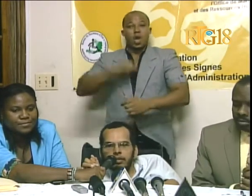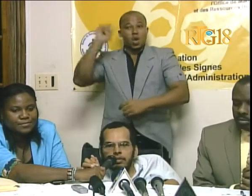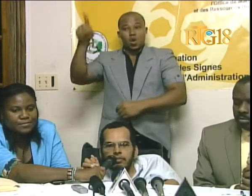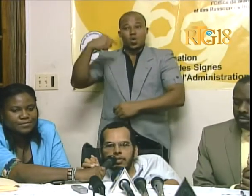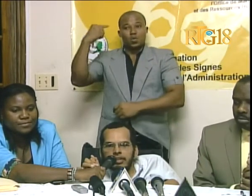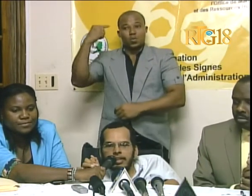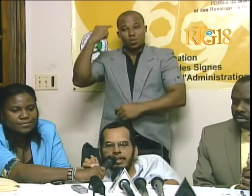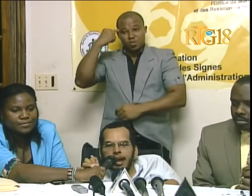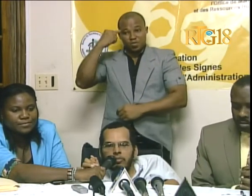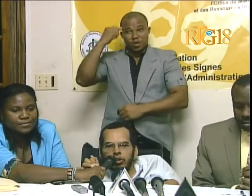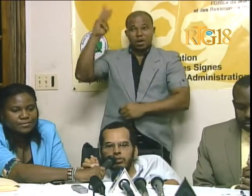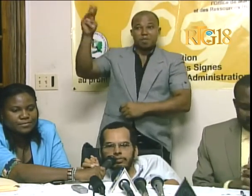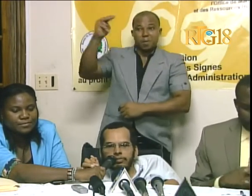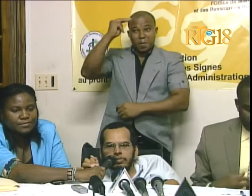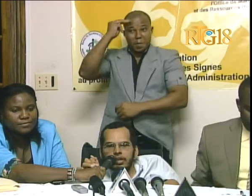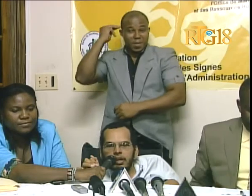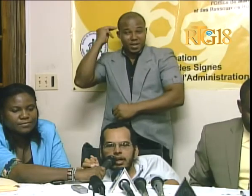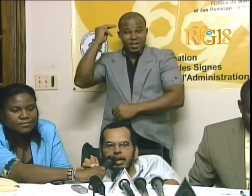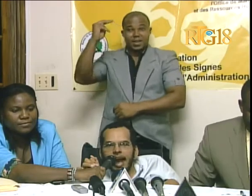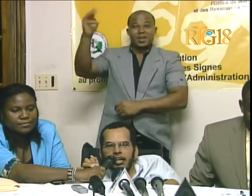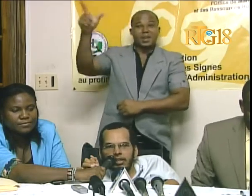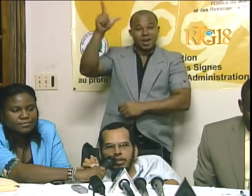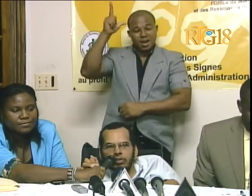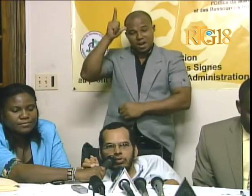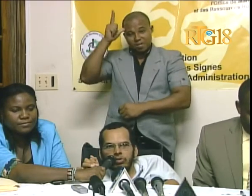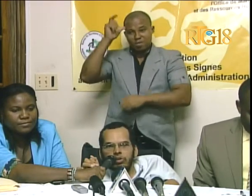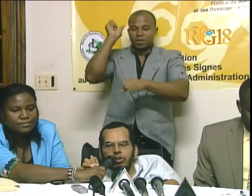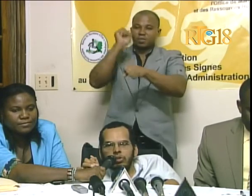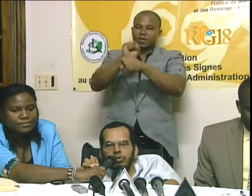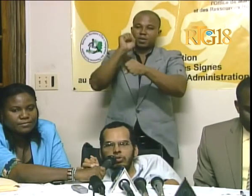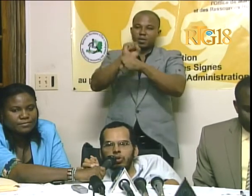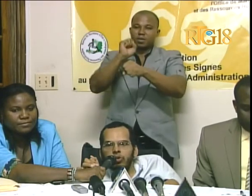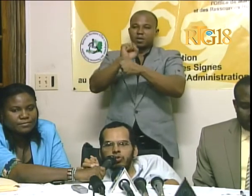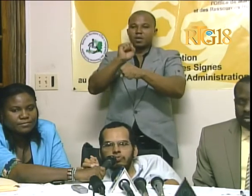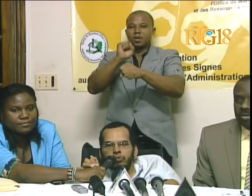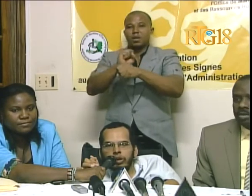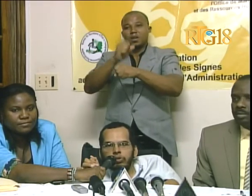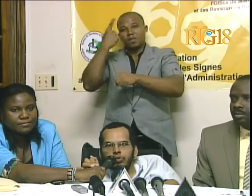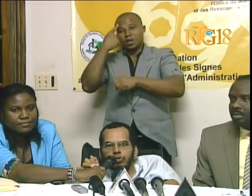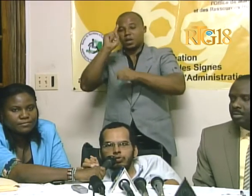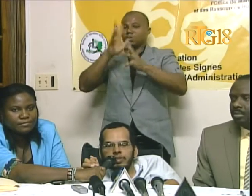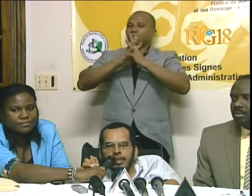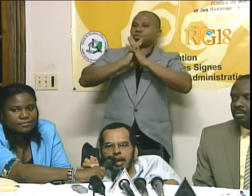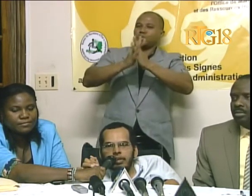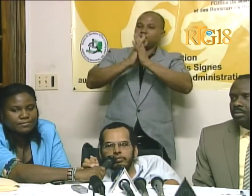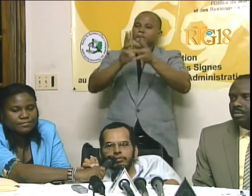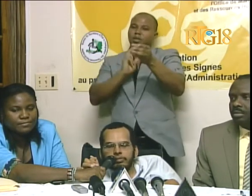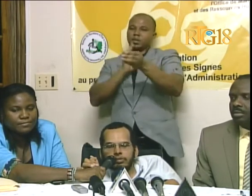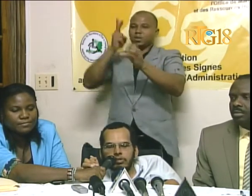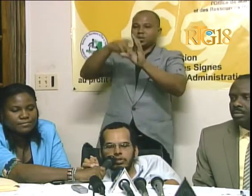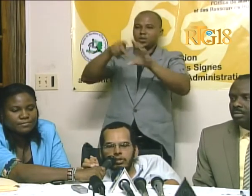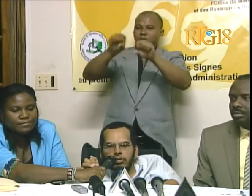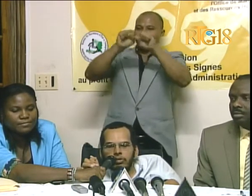Gouverneman mateli la mot angajel don lutte pou inclusion social.